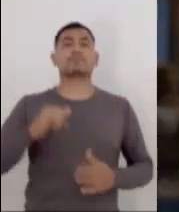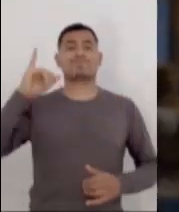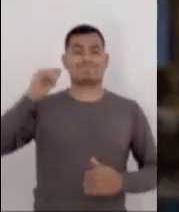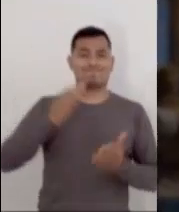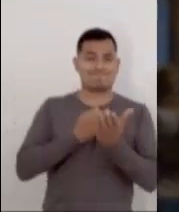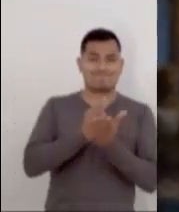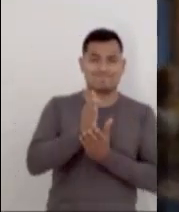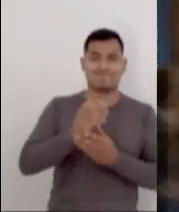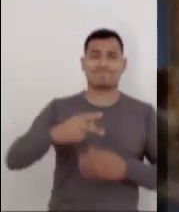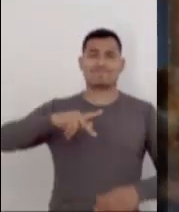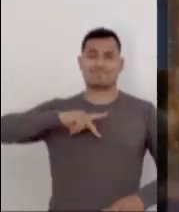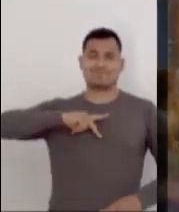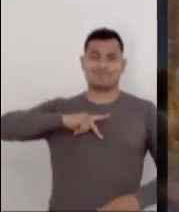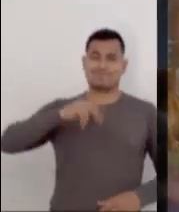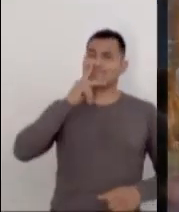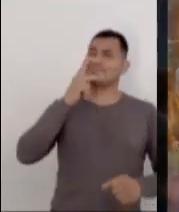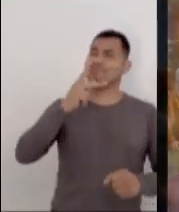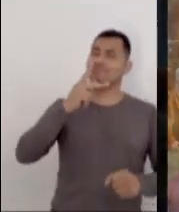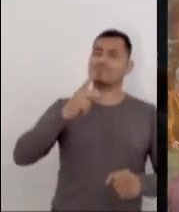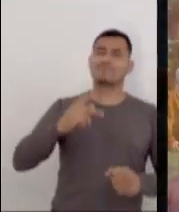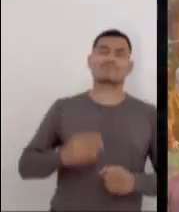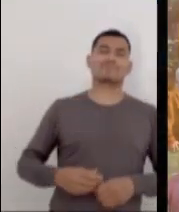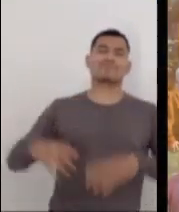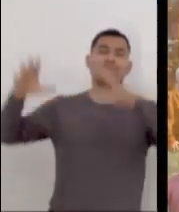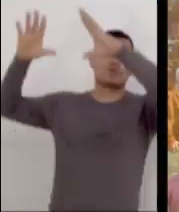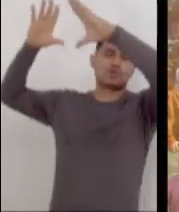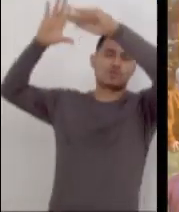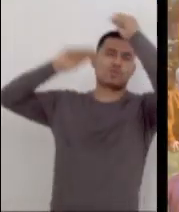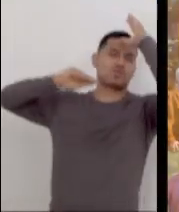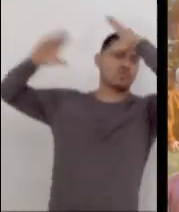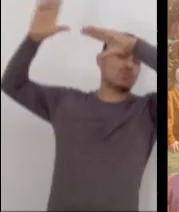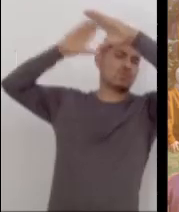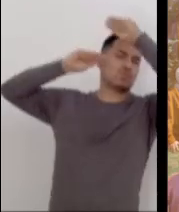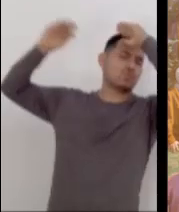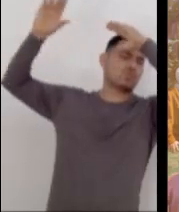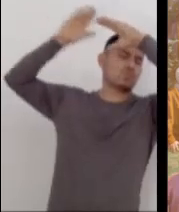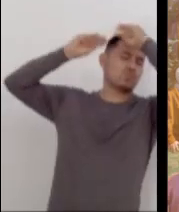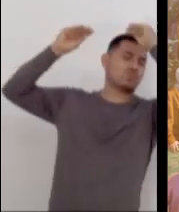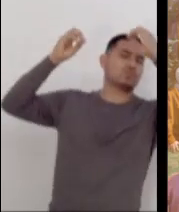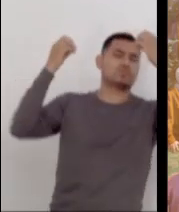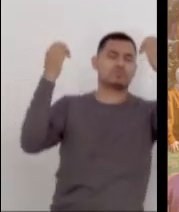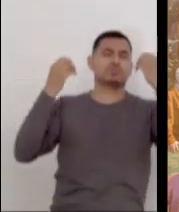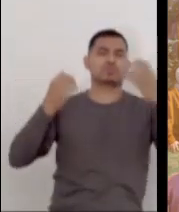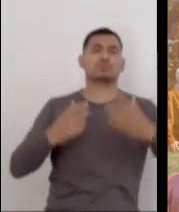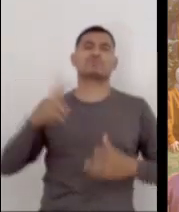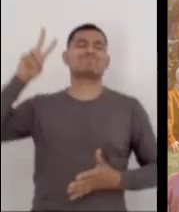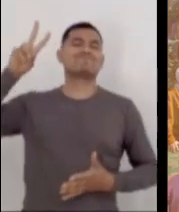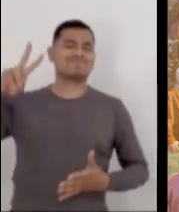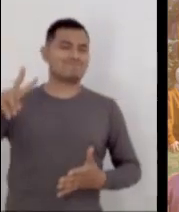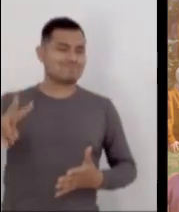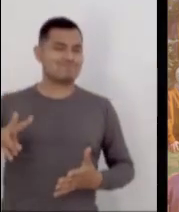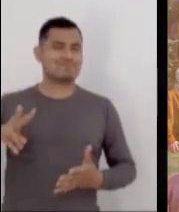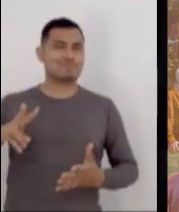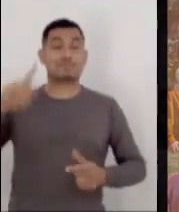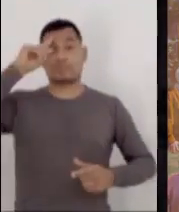palabra serán verdaderos discípulos míos, conocerán la verdad y la verdad los hará libres. Ellos replicaron, somos hijos